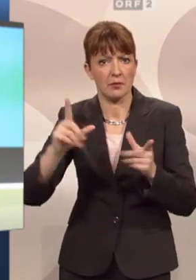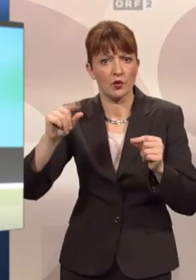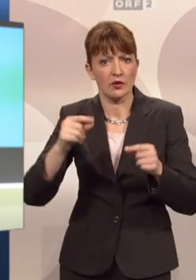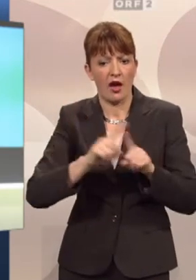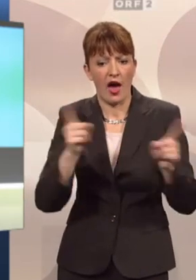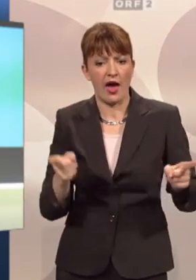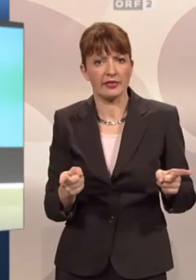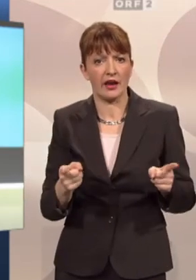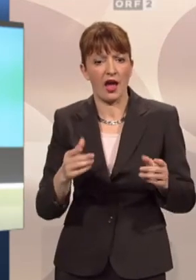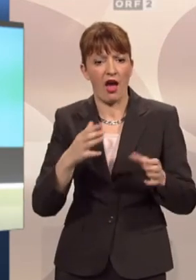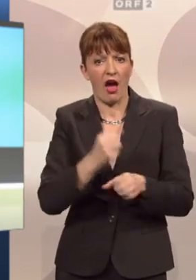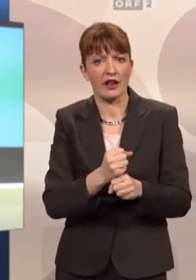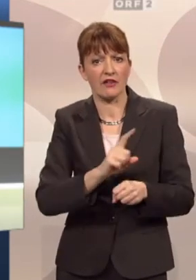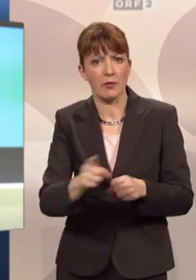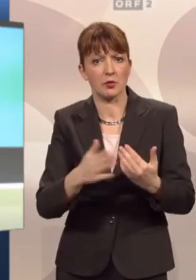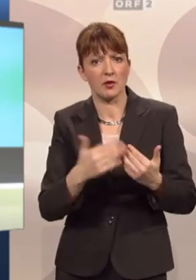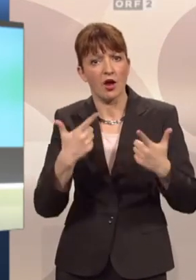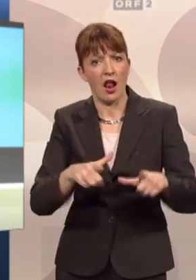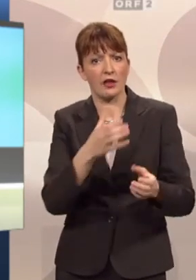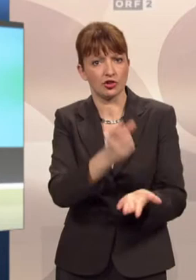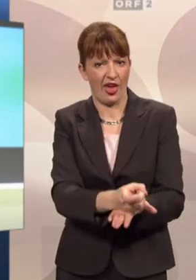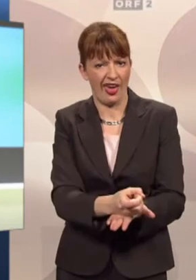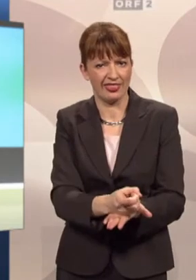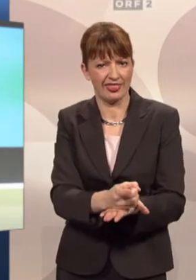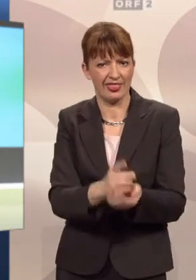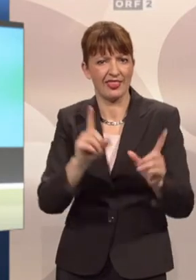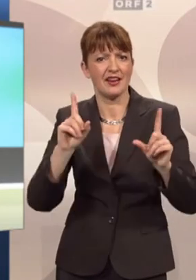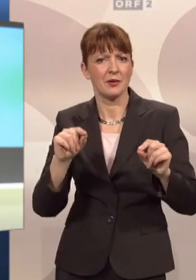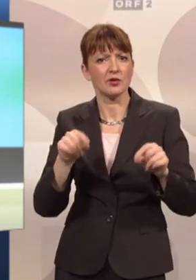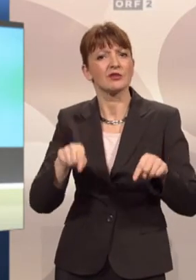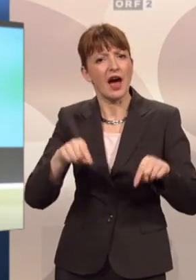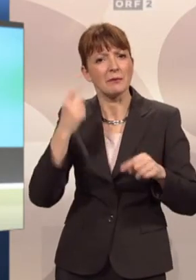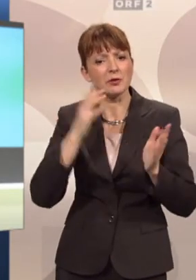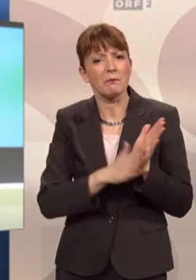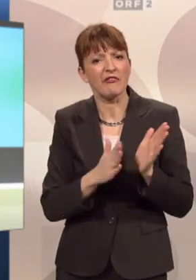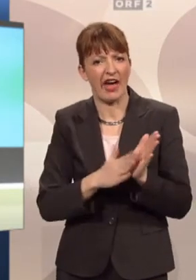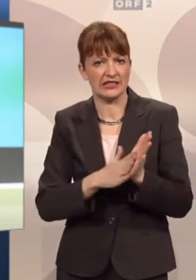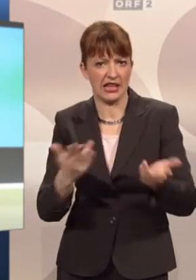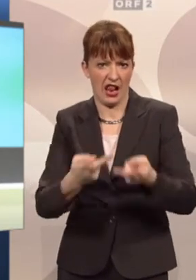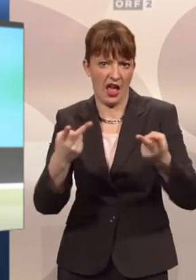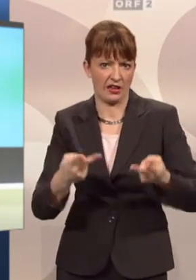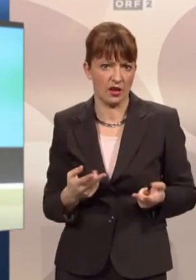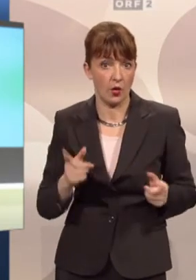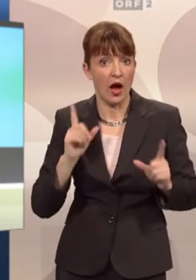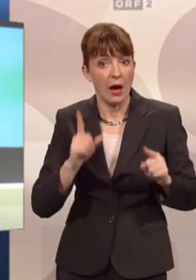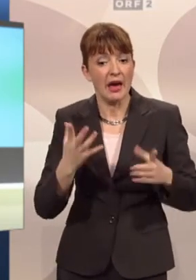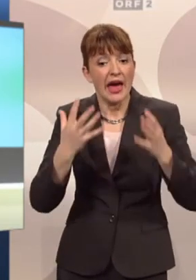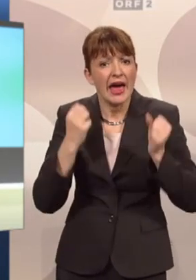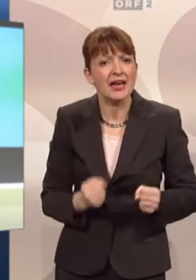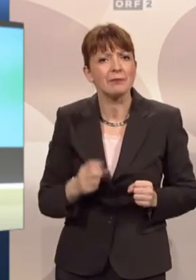Halteverbot zum Beispiel erlaubterweise stehen. Daher, es geht hier schon um die Beweiserleichterung, nur im Ergebnis kann man natürlich sagen,